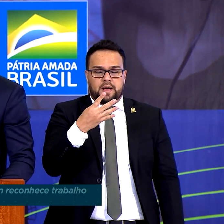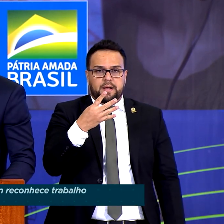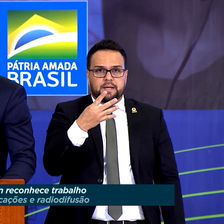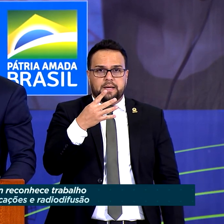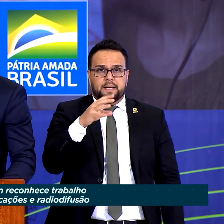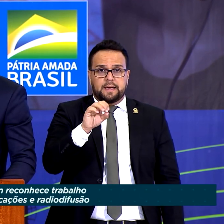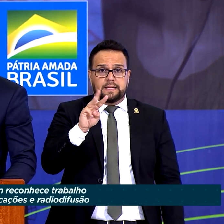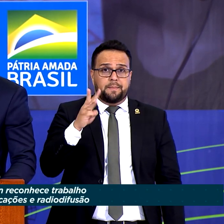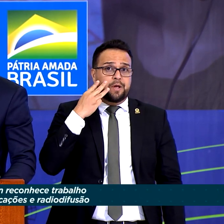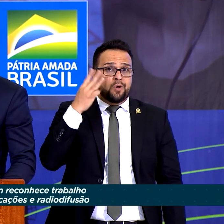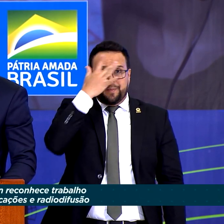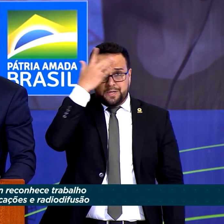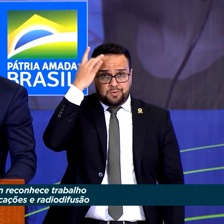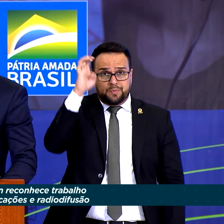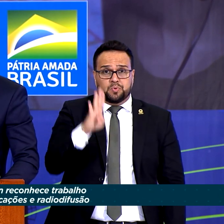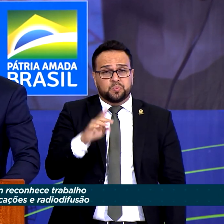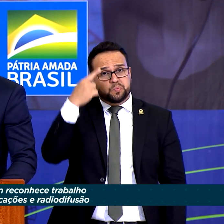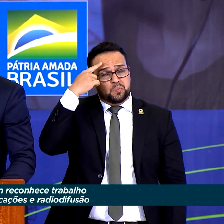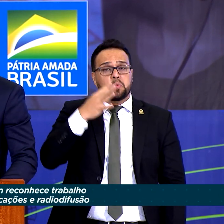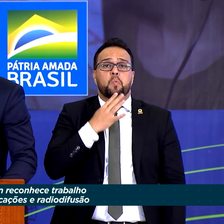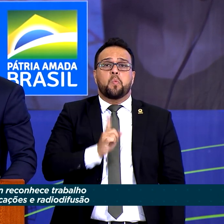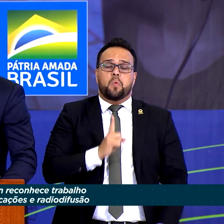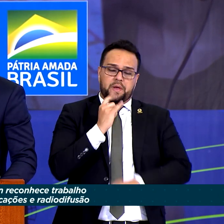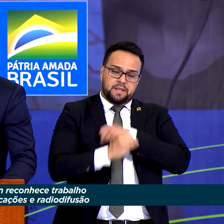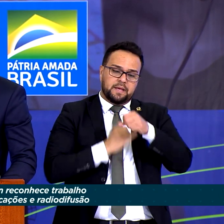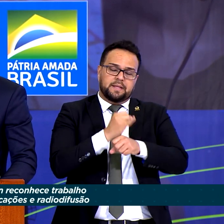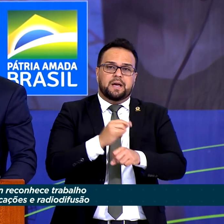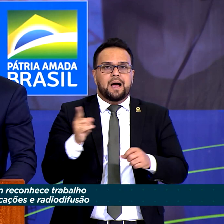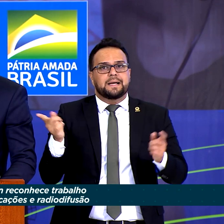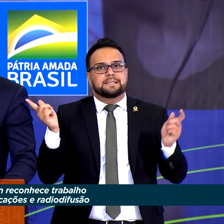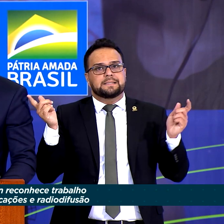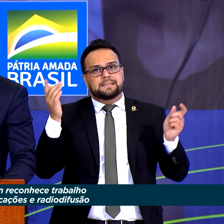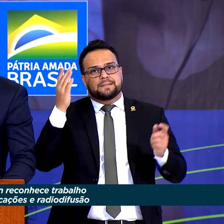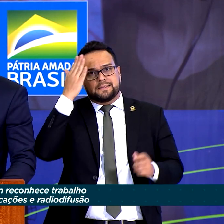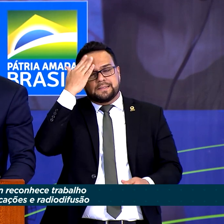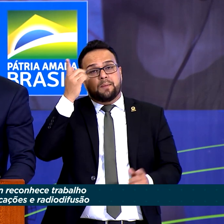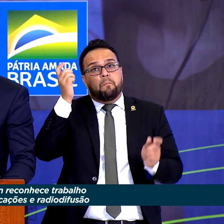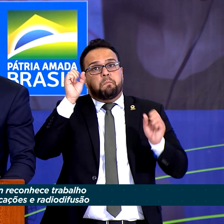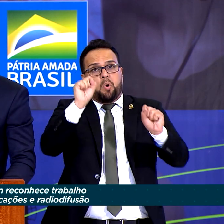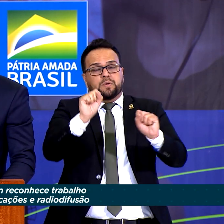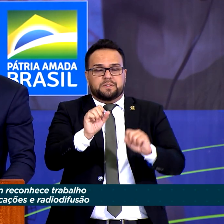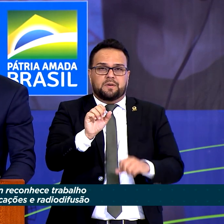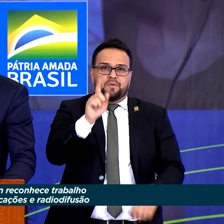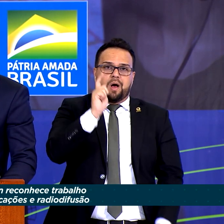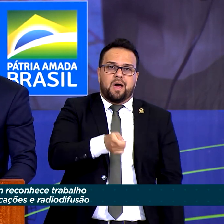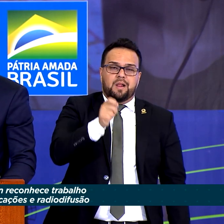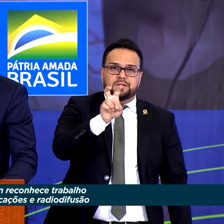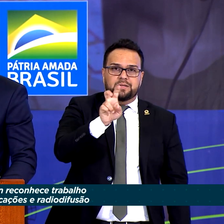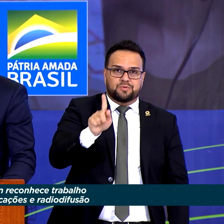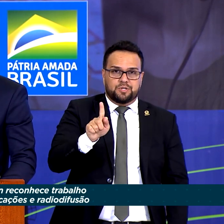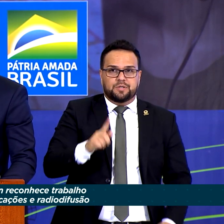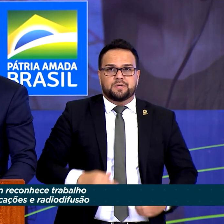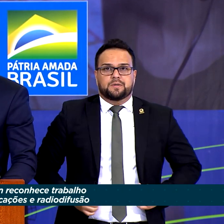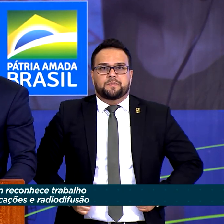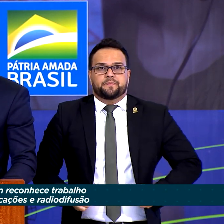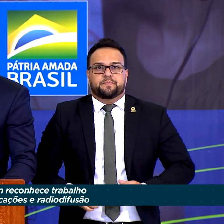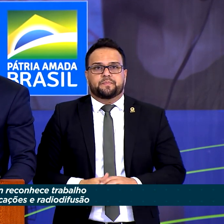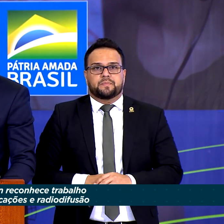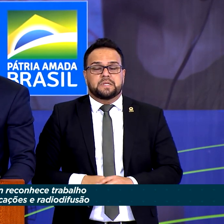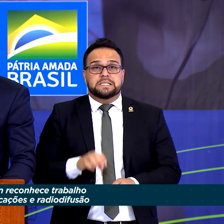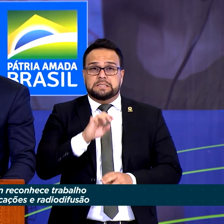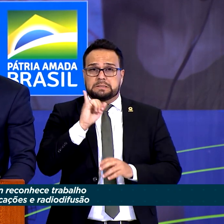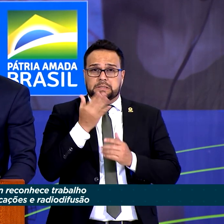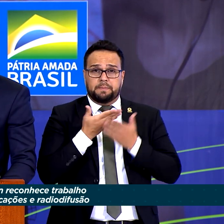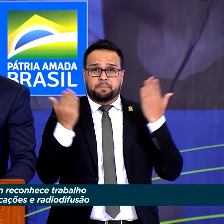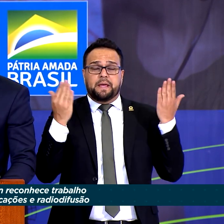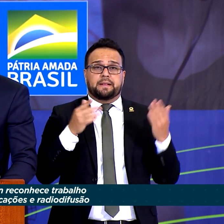Isso só será possível com o leilão do 5G. Por isso eu disse e repito, cada dia perdido do leilão é 100 milhões de